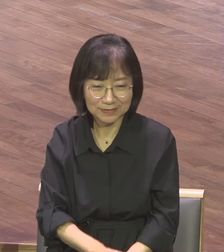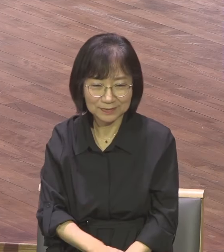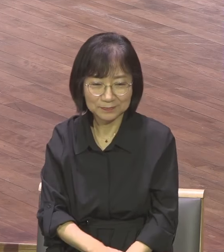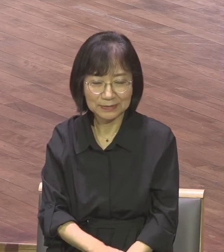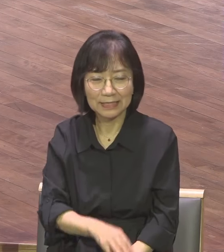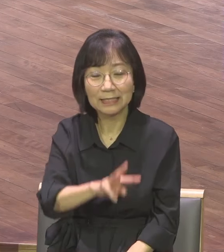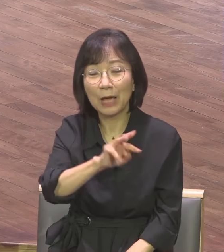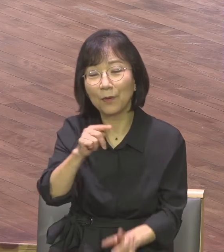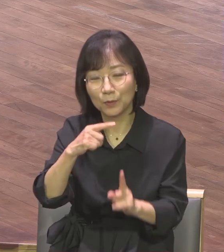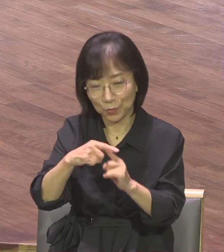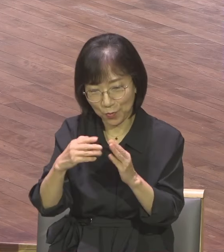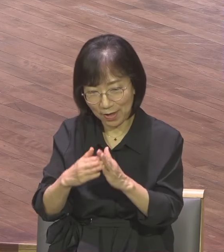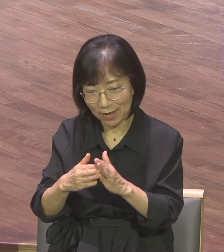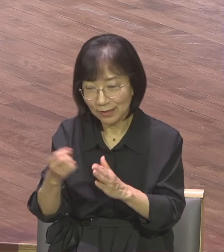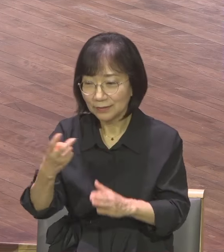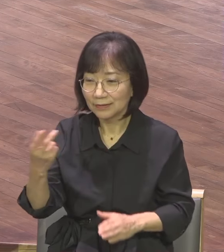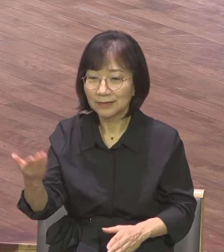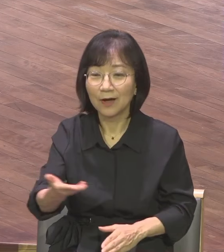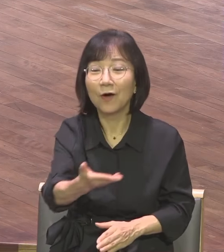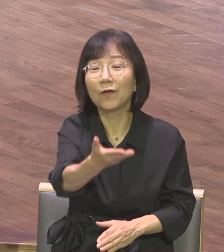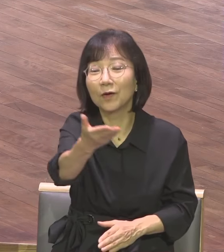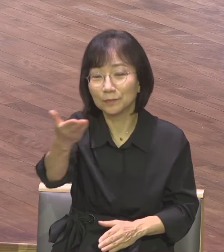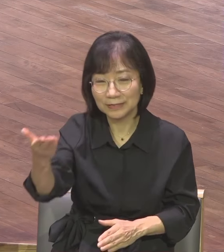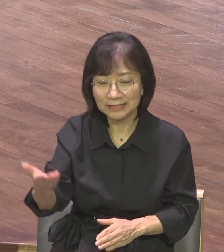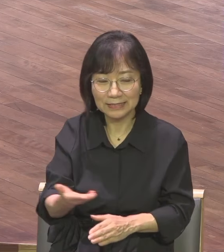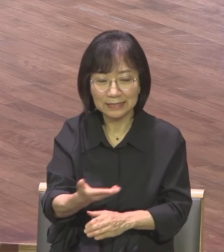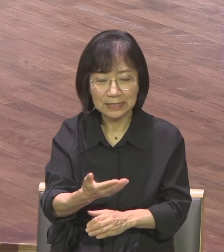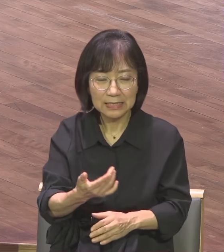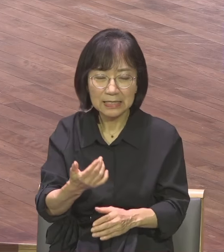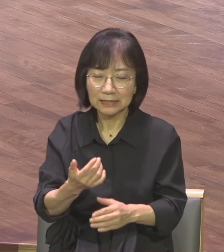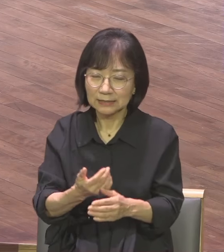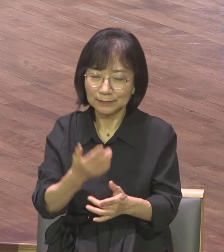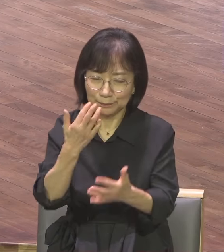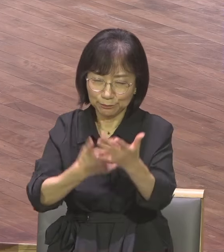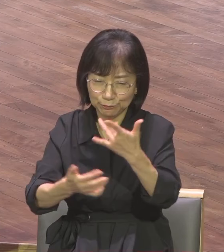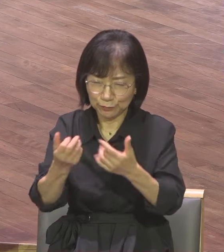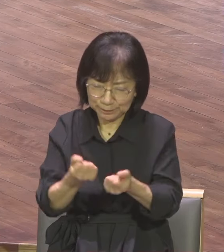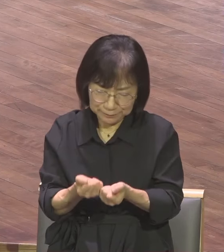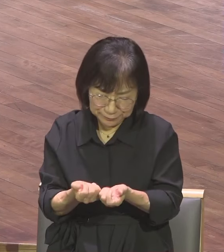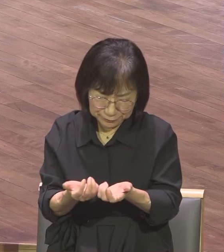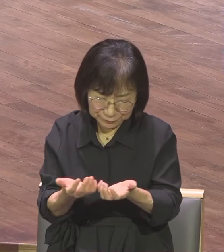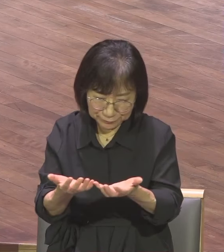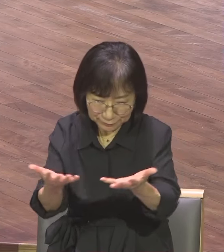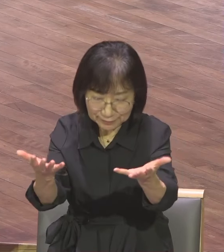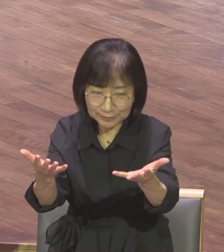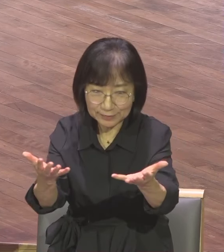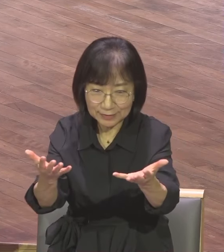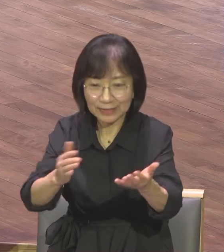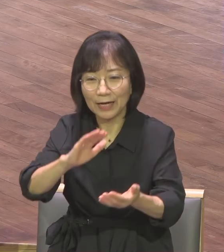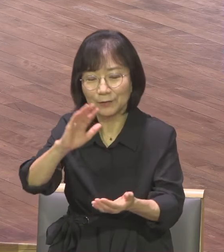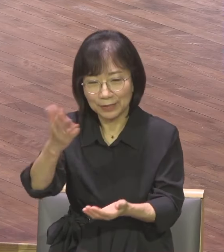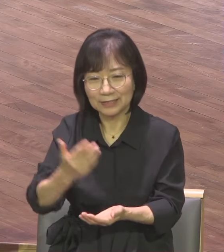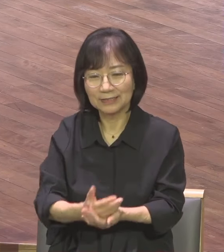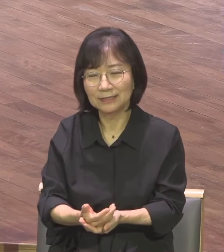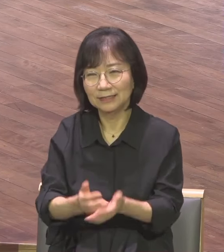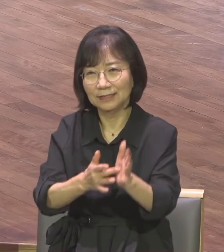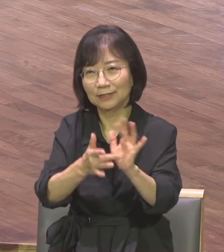되기를 원하고 그 대표적인 전도의 불을 옮기는 일에 여러분 자녀가 되기를 예수 그리스도의 이름으로 축복합니다